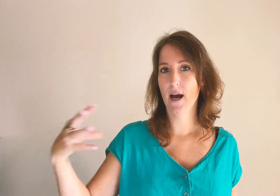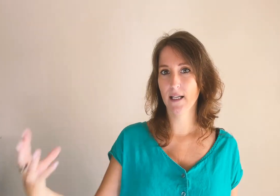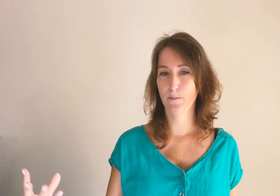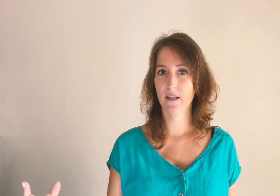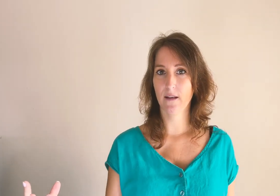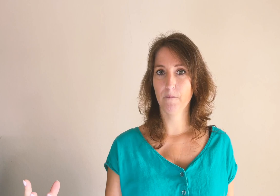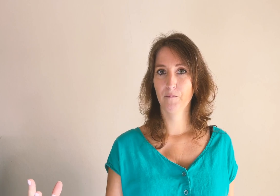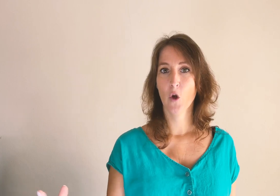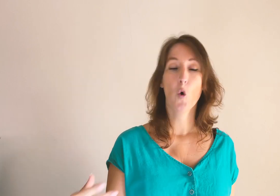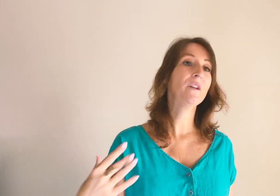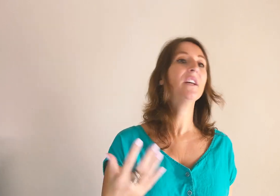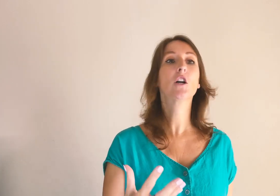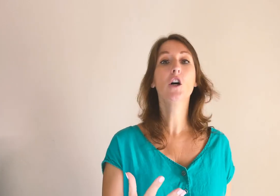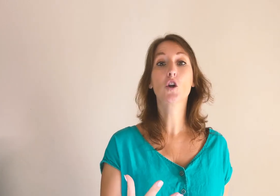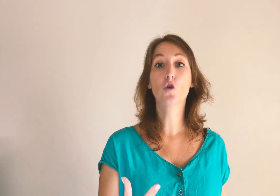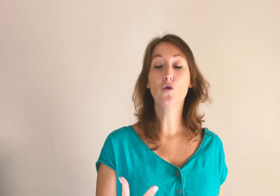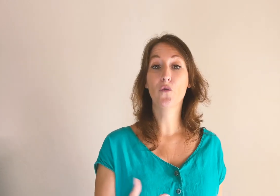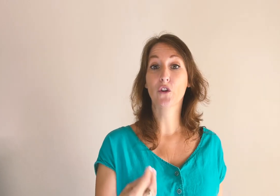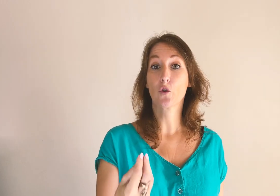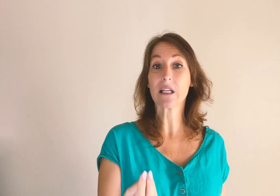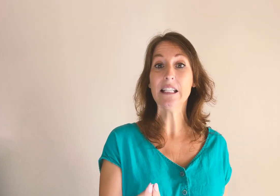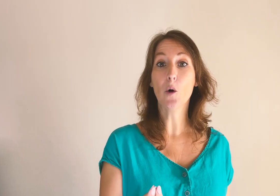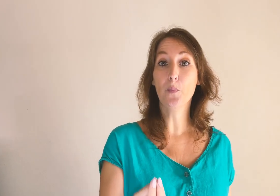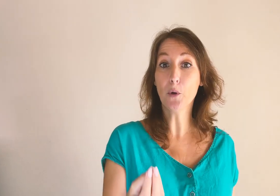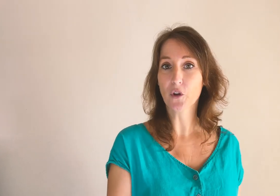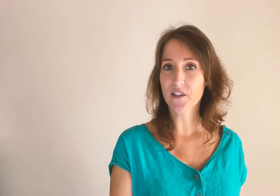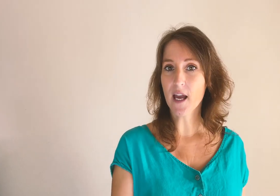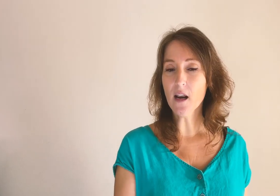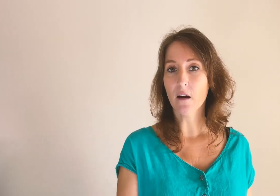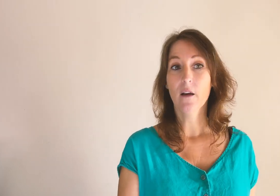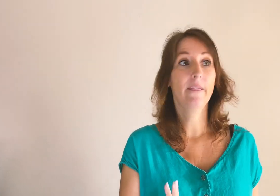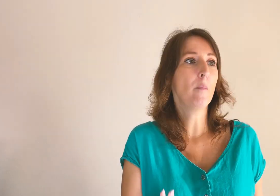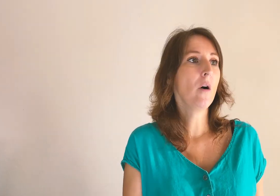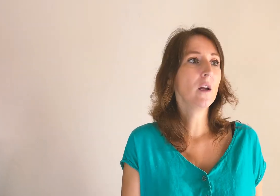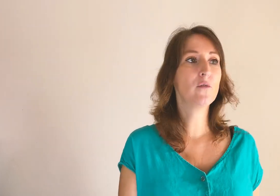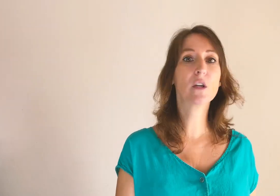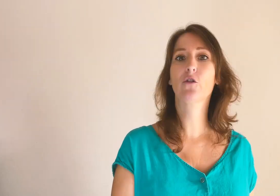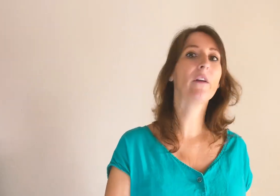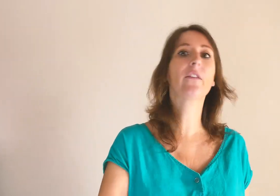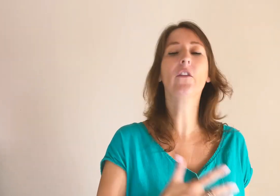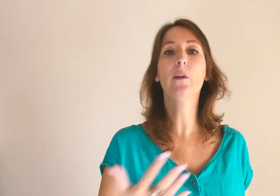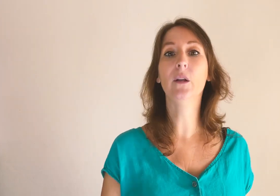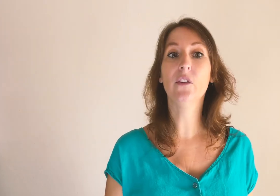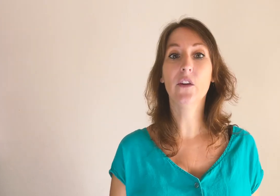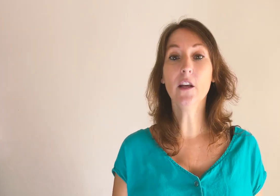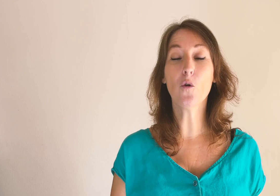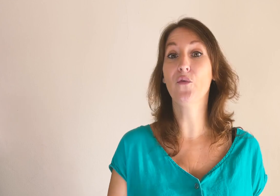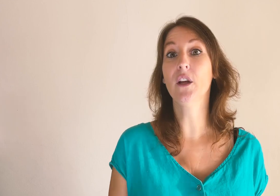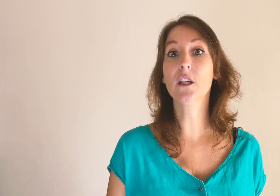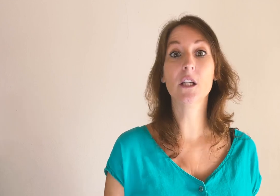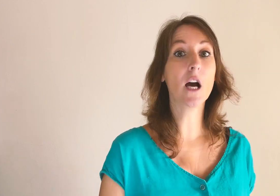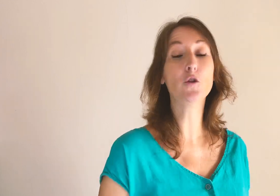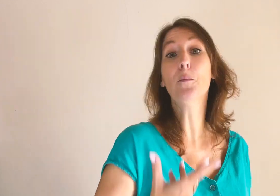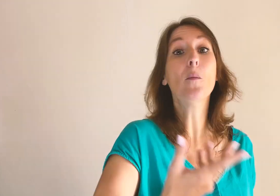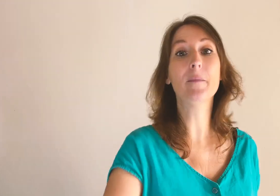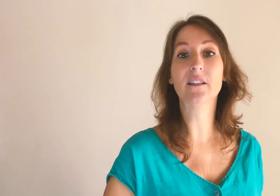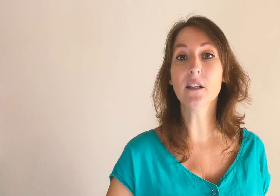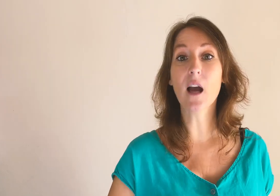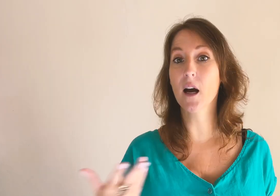à respecter. On est d'accord que votre client potentiel, d'abord, il faut qu'il soit sensibilisé au fait qu'il a une problématique à